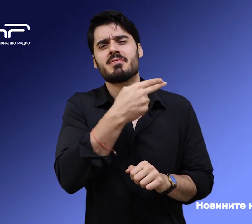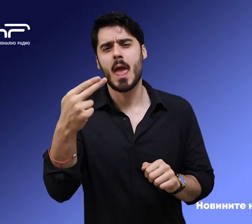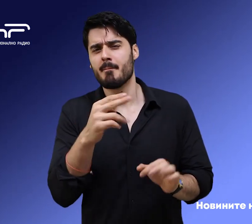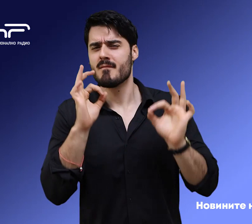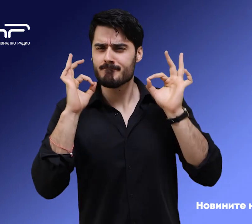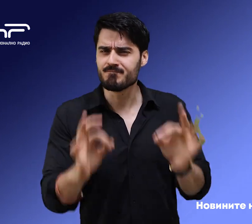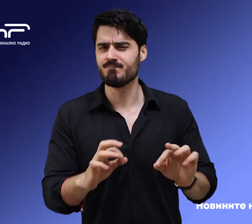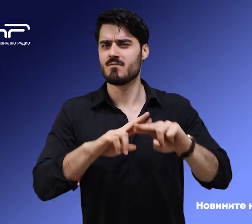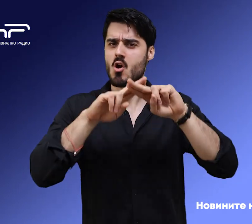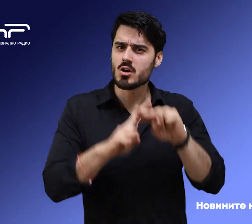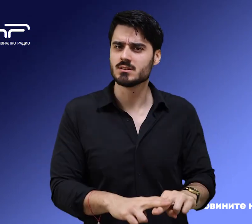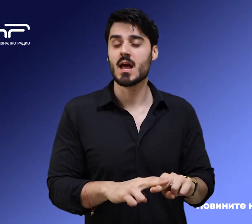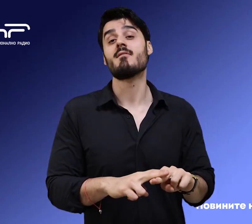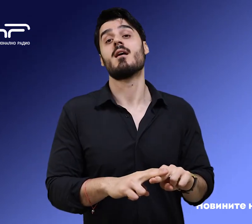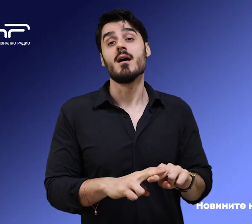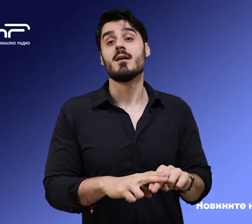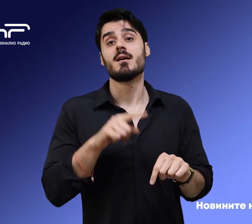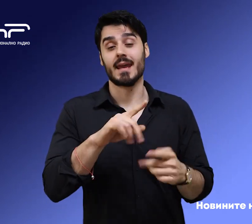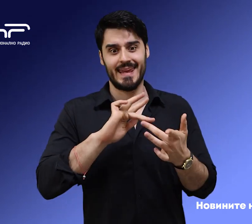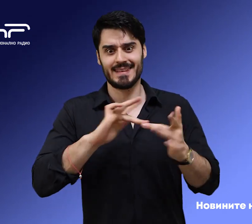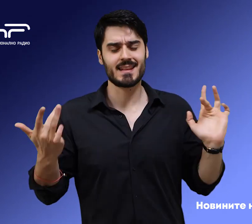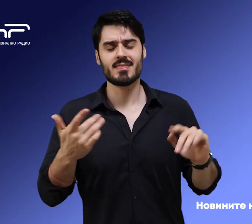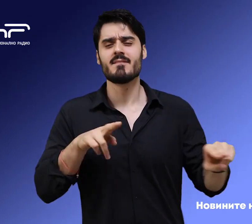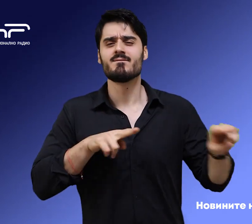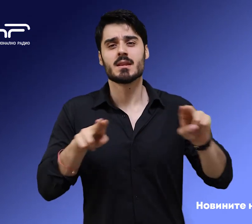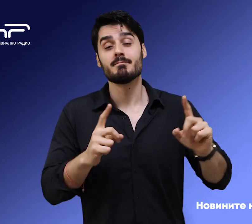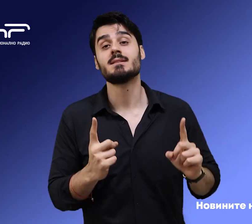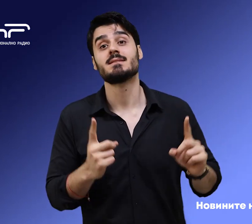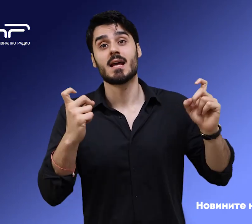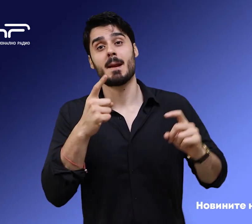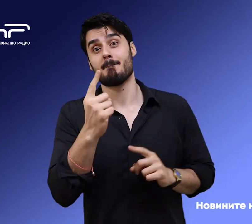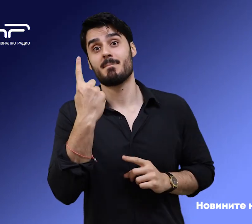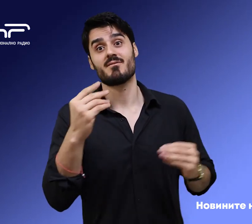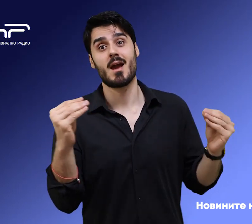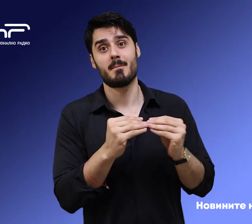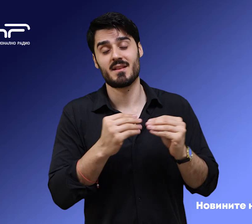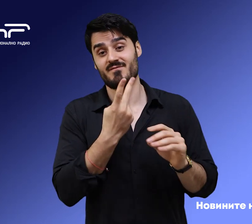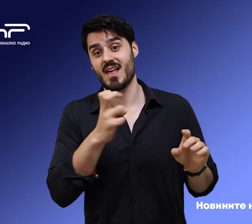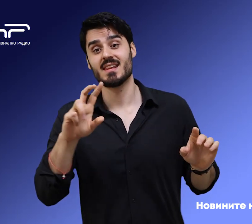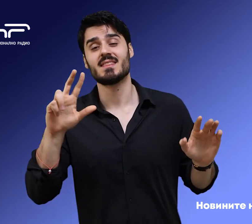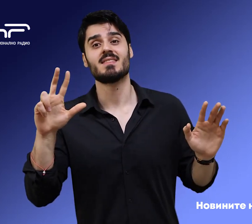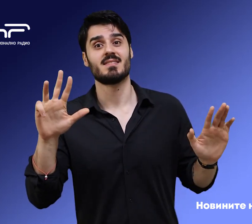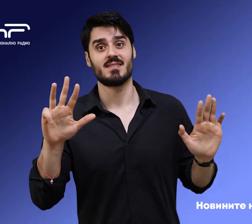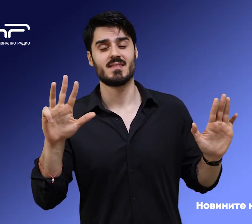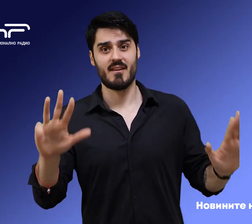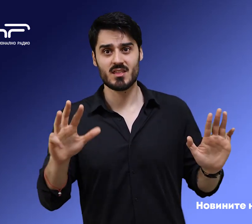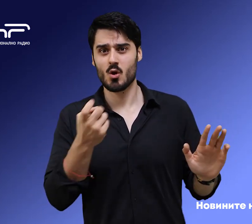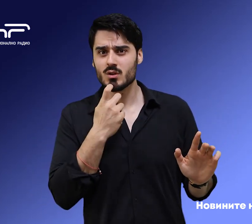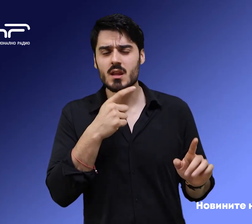музикалният профил на програмата. Интернет-сайта на Радио Видин стартира на 1-я април 2011 година, а регистрацията на медията във Фейсбук е